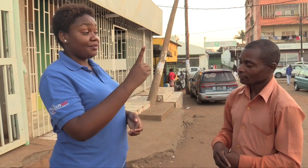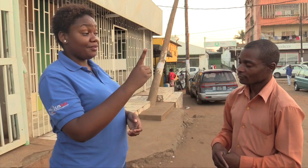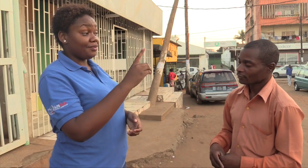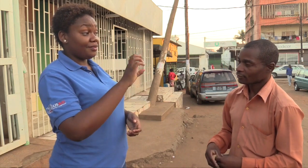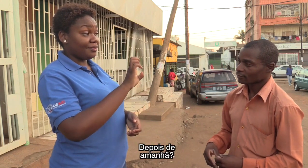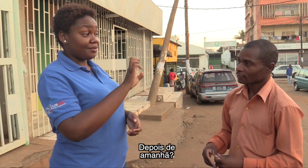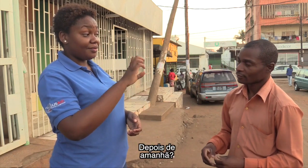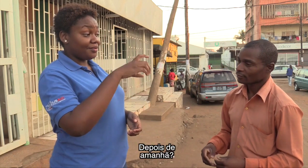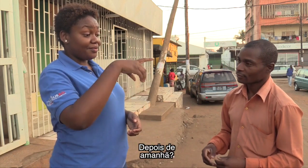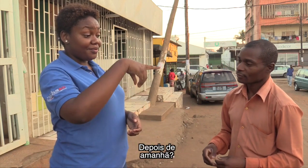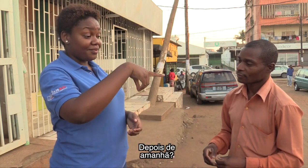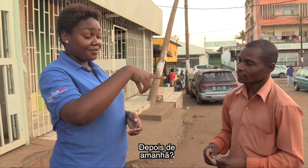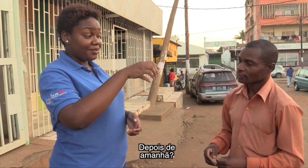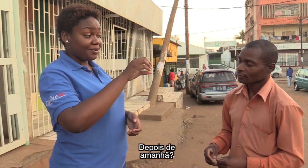depois de amanhã